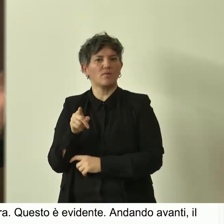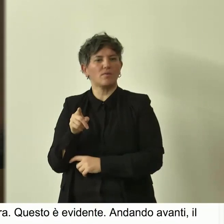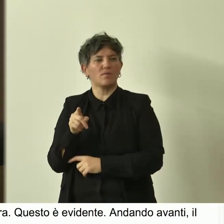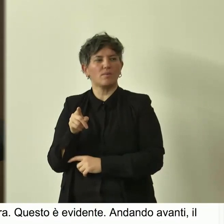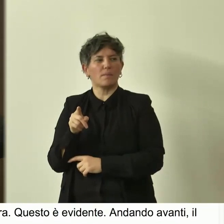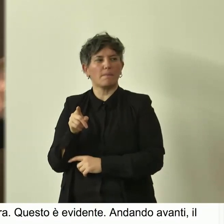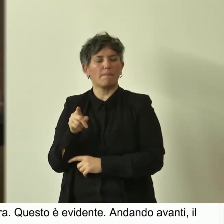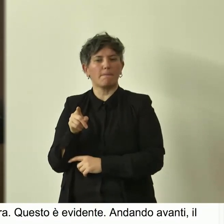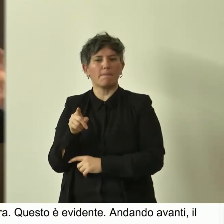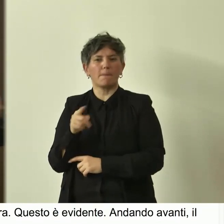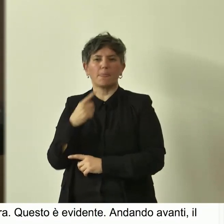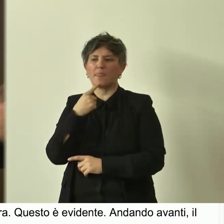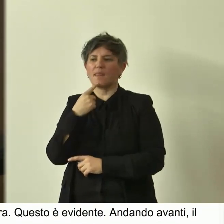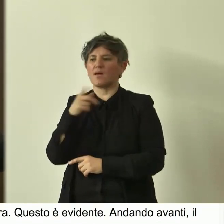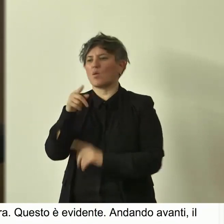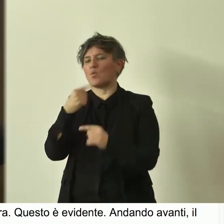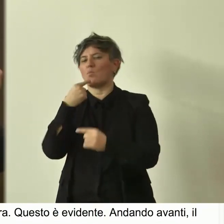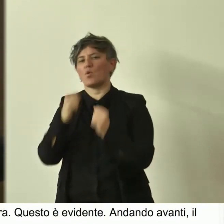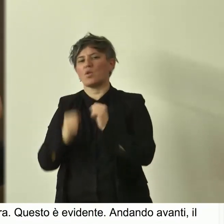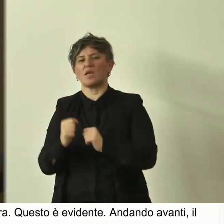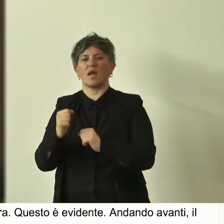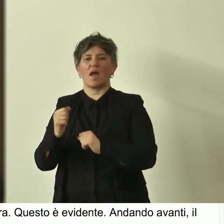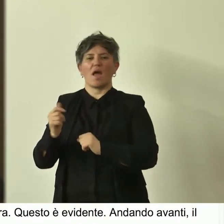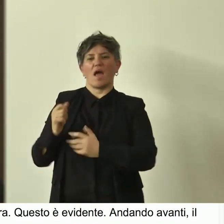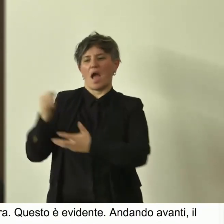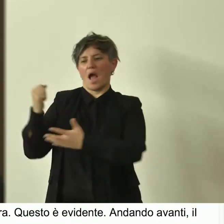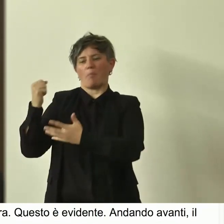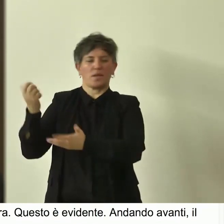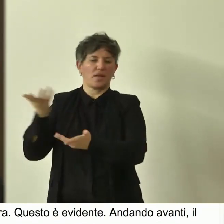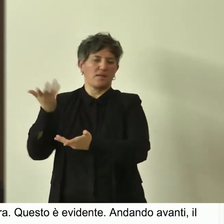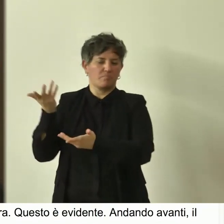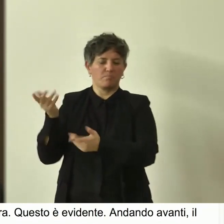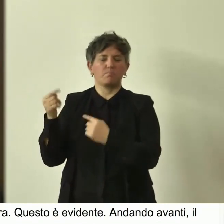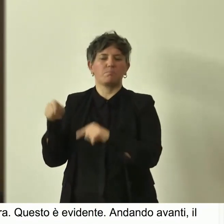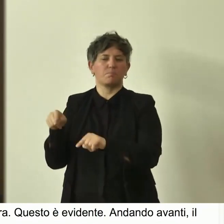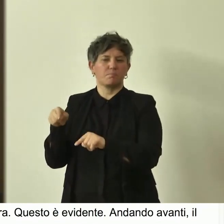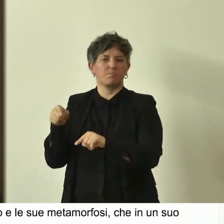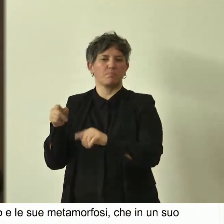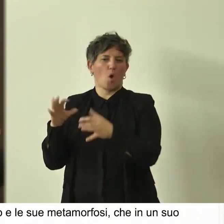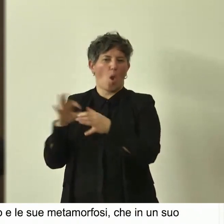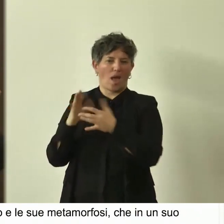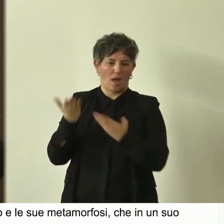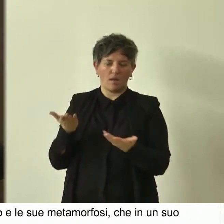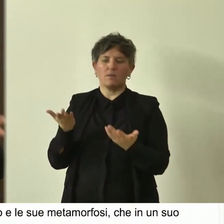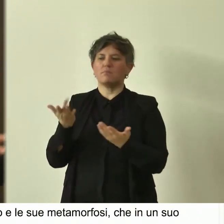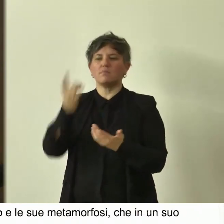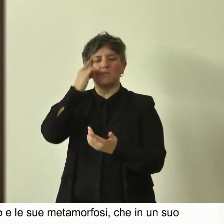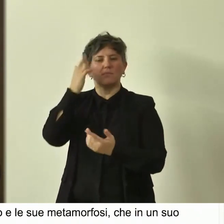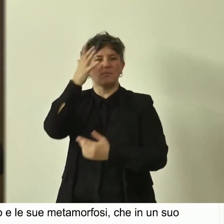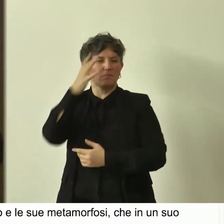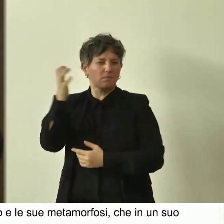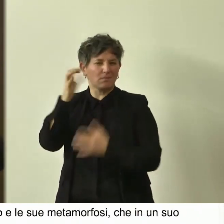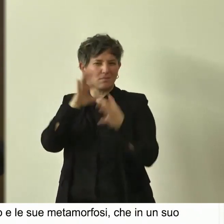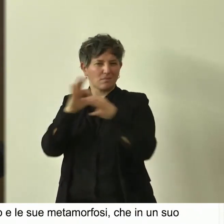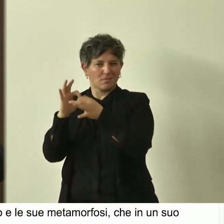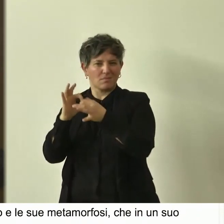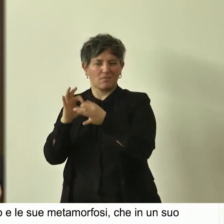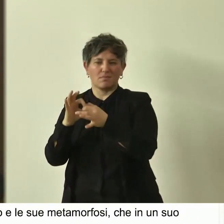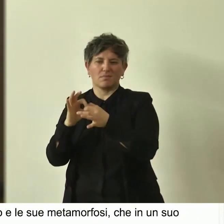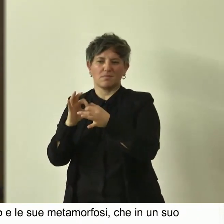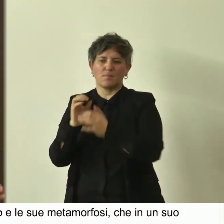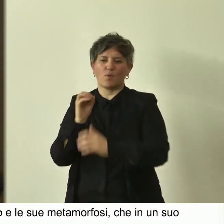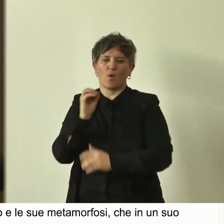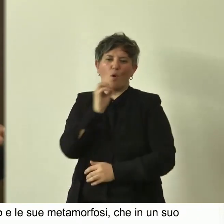virgolette, il capitalismo o comunque la... però insomma, questo è un po' la cosa che viene in mente anche se non si può addossare ad